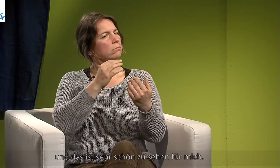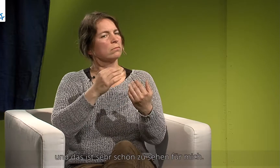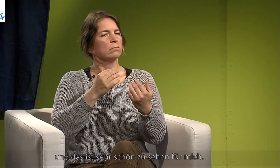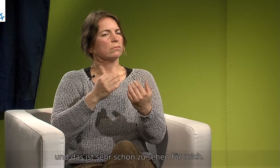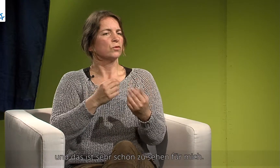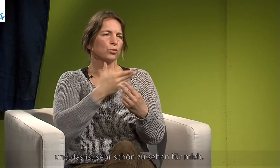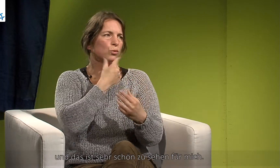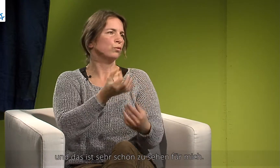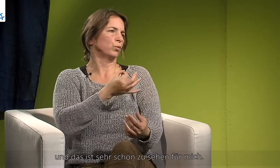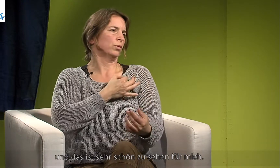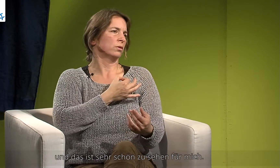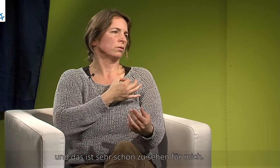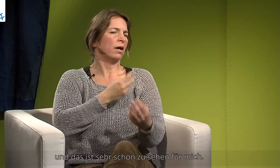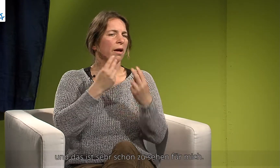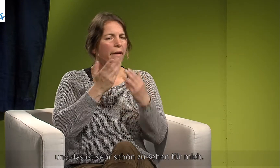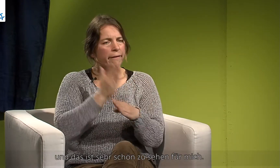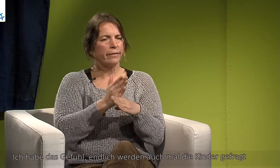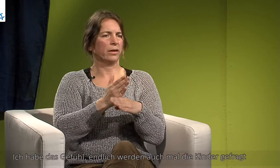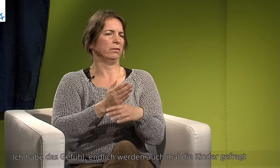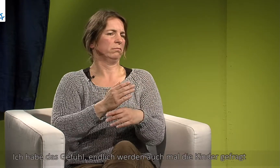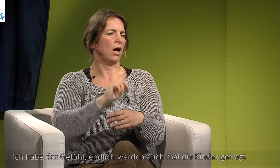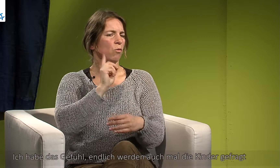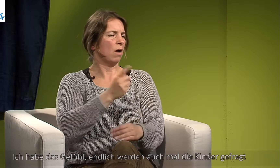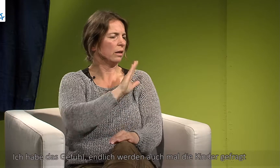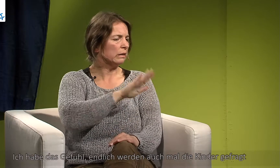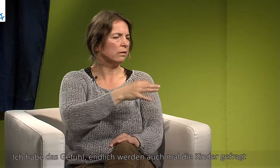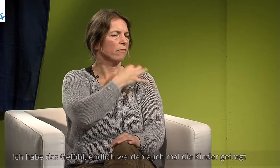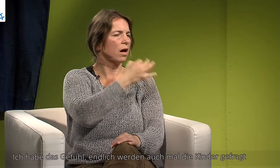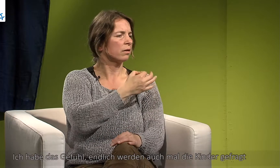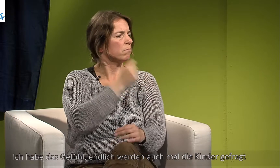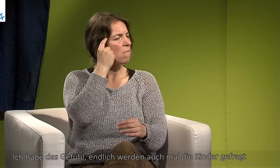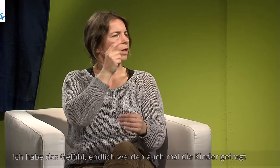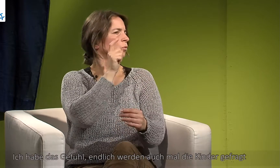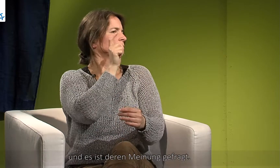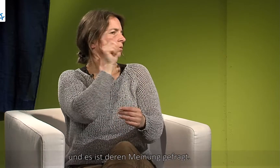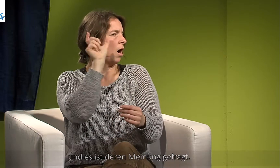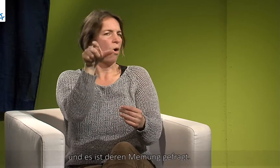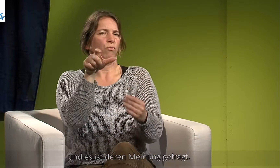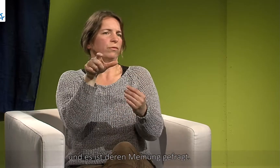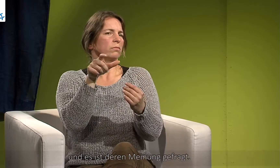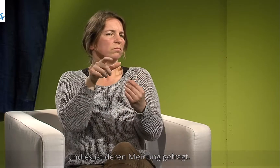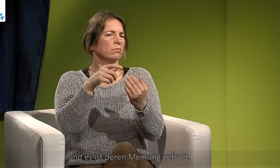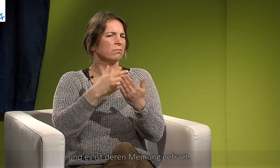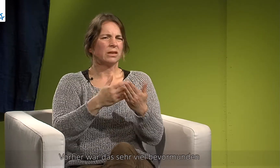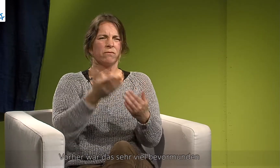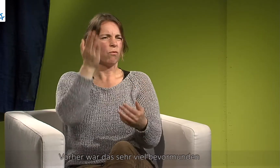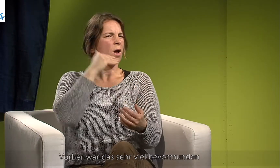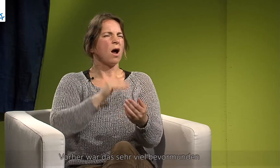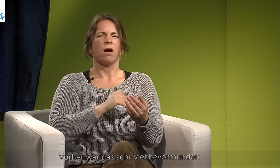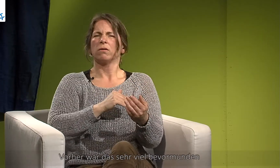und das ist sehr schön zu sehen für mich. Also ich habe das Gefühl, endlich werden auch mal die Kinder gefragt und es deren Meinung gefragt. Und vorher war das